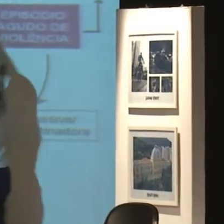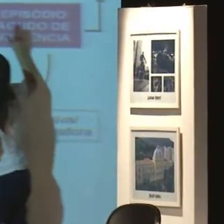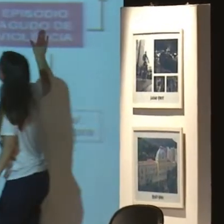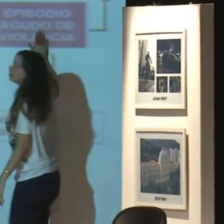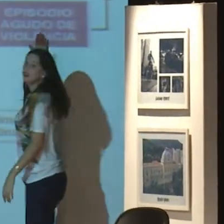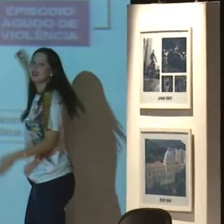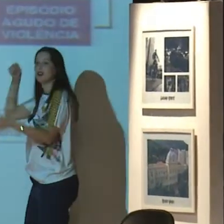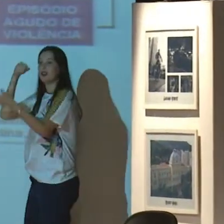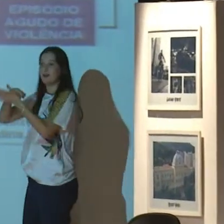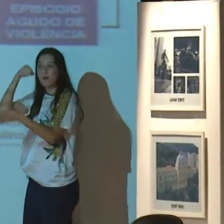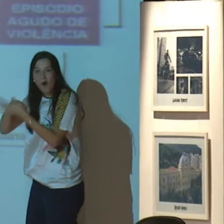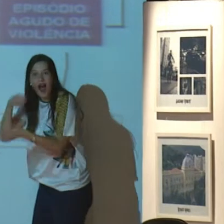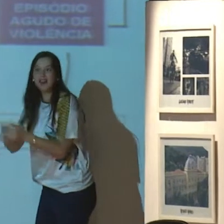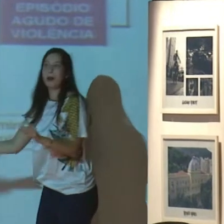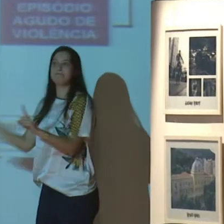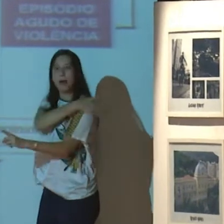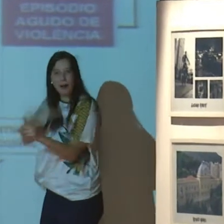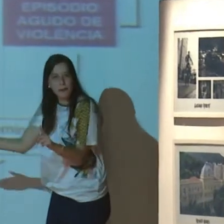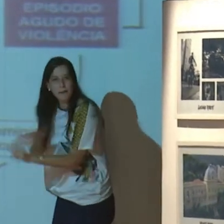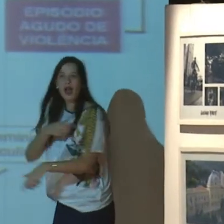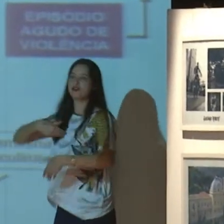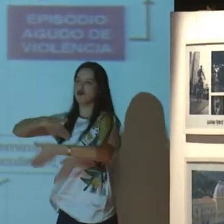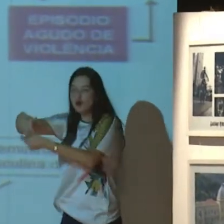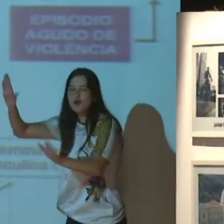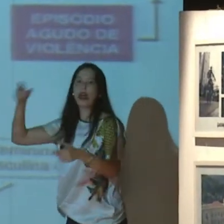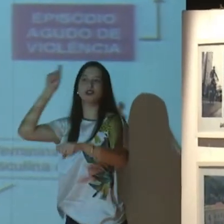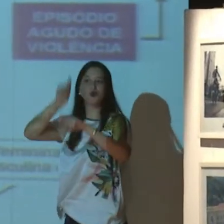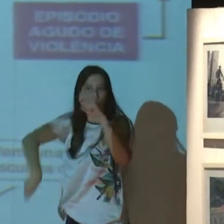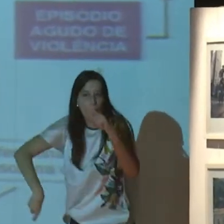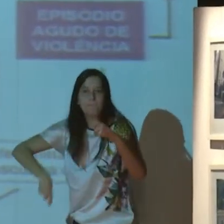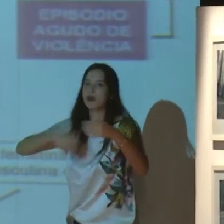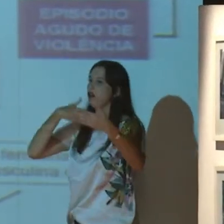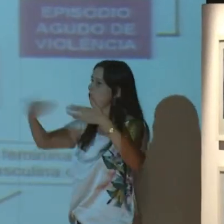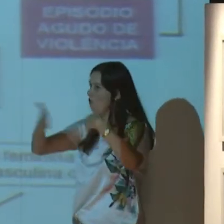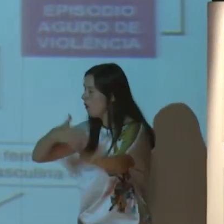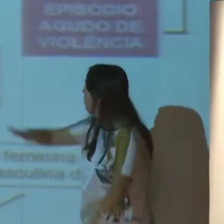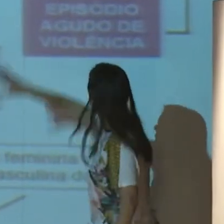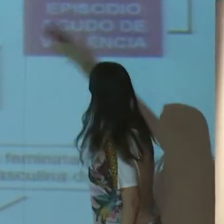ameaças, e aí começa o episódio de violência, onde ele chuta, onde ele agride,